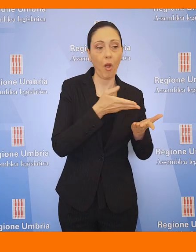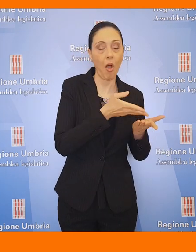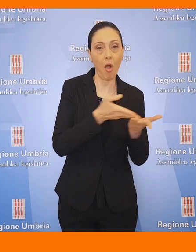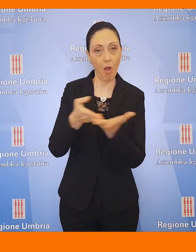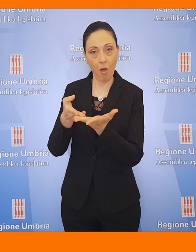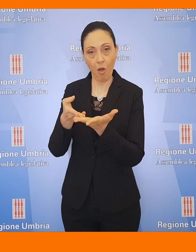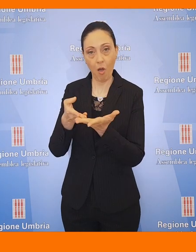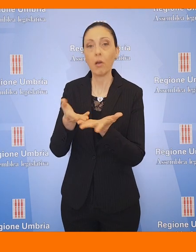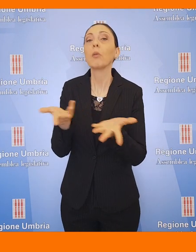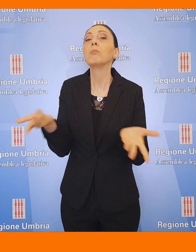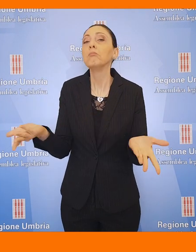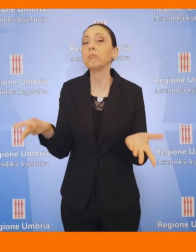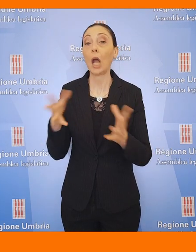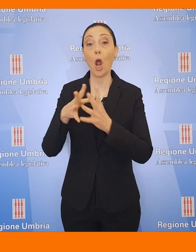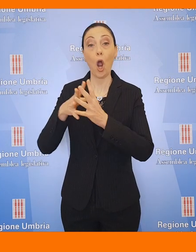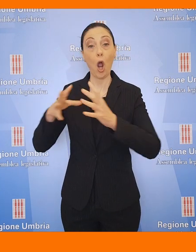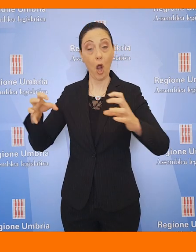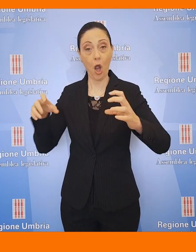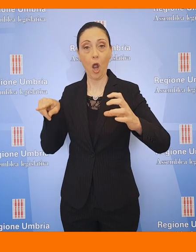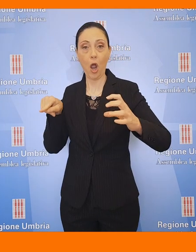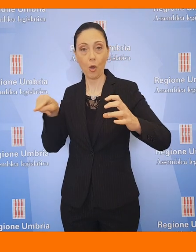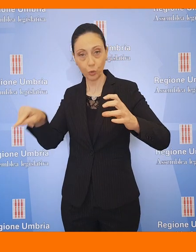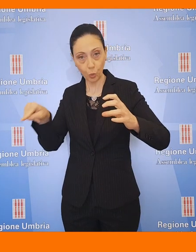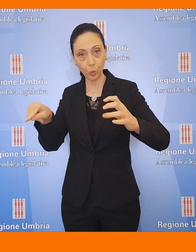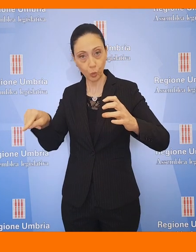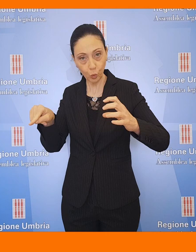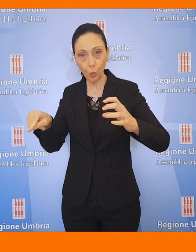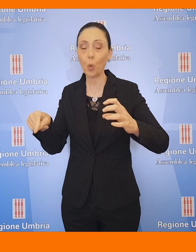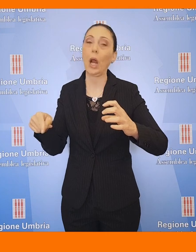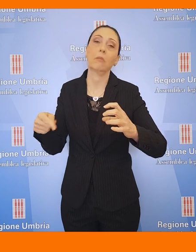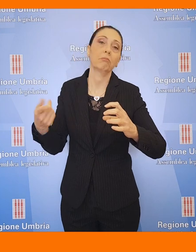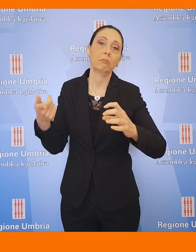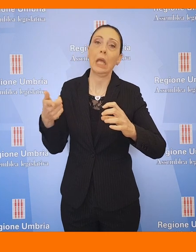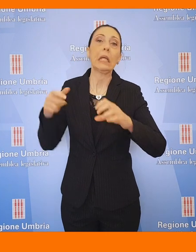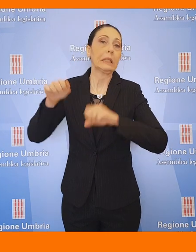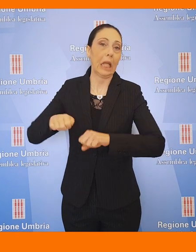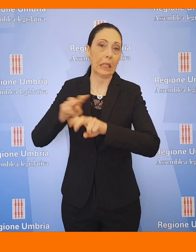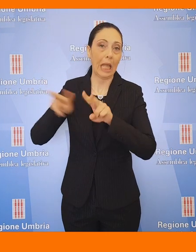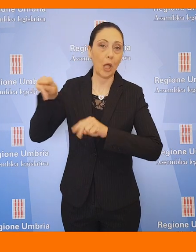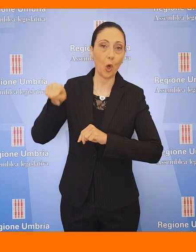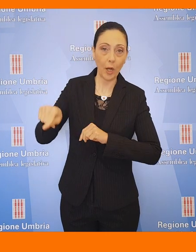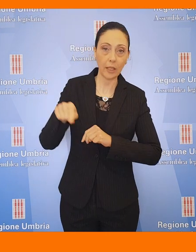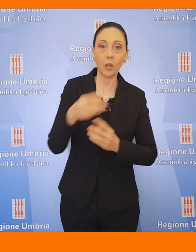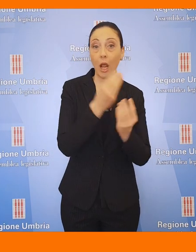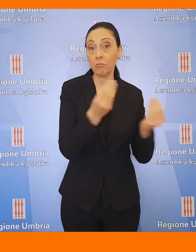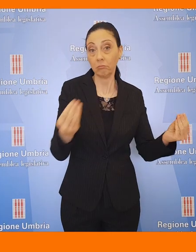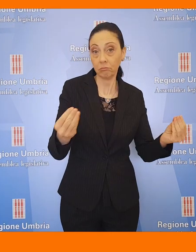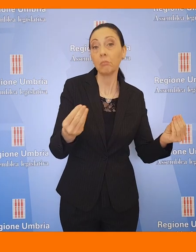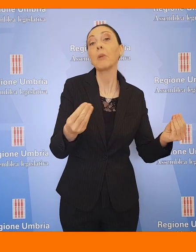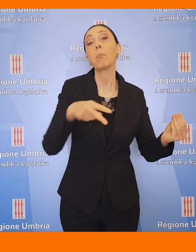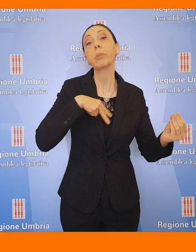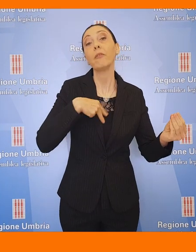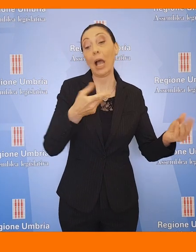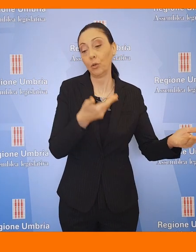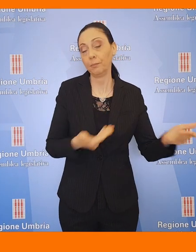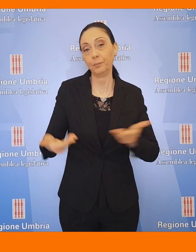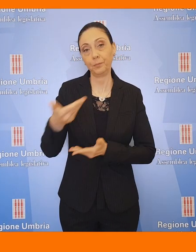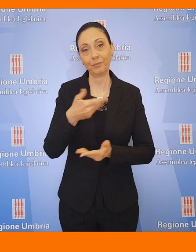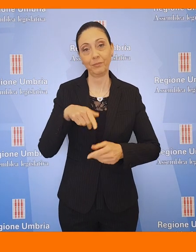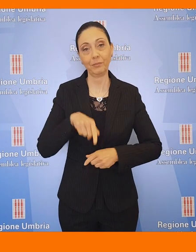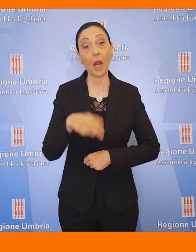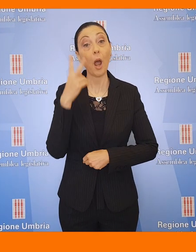i fini pubblici dell'assistenza mediante la collaborazione tra le strutture del Servizio Sanitario Nazionale e soggetti privati.